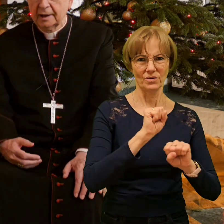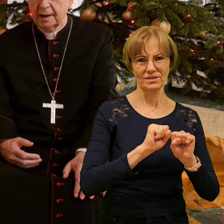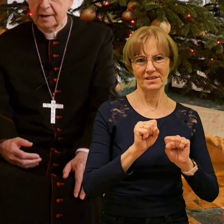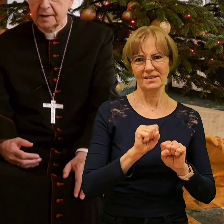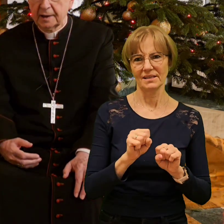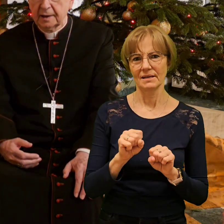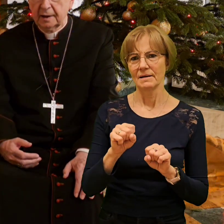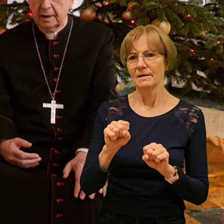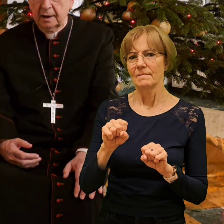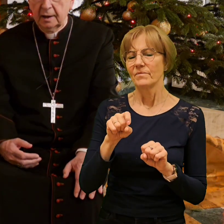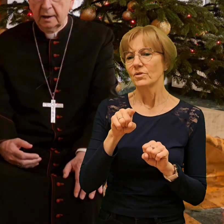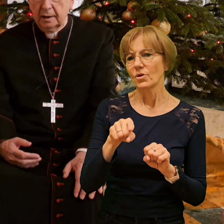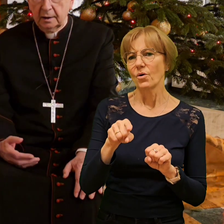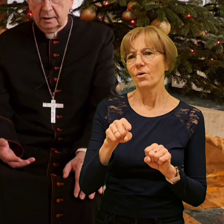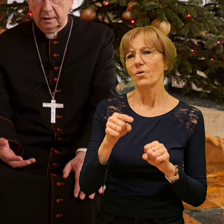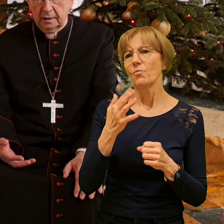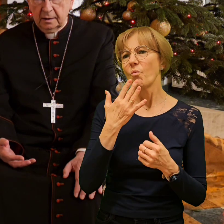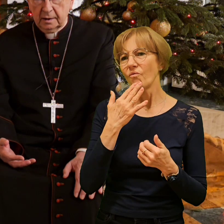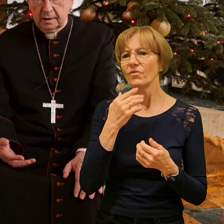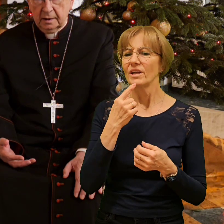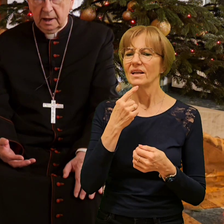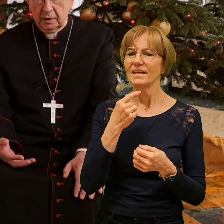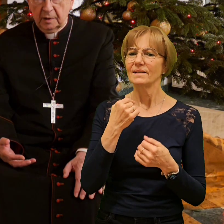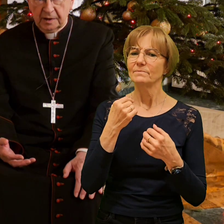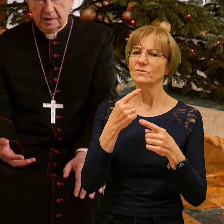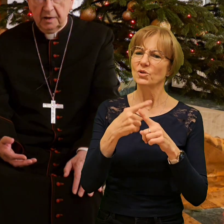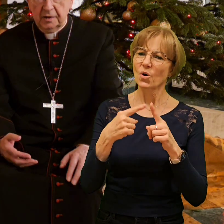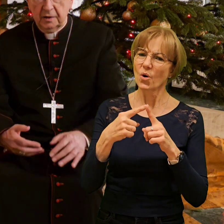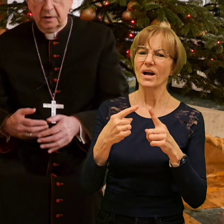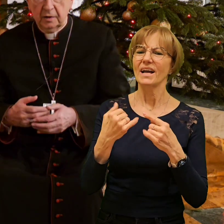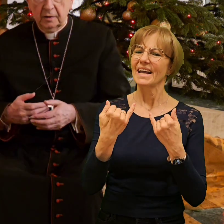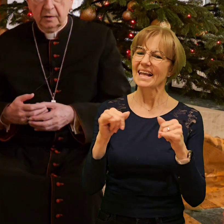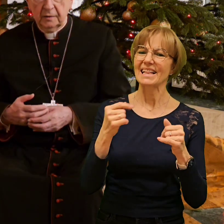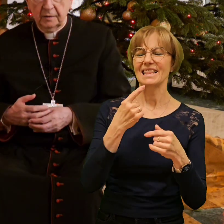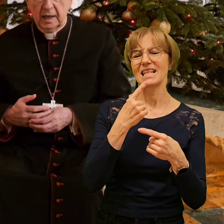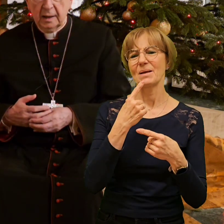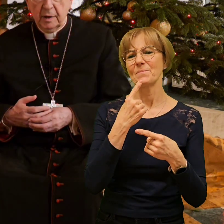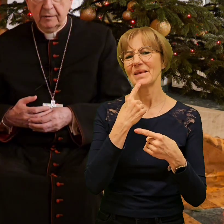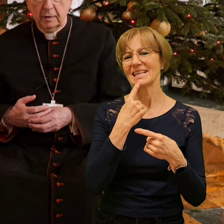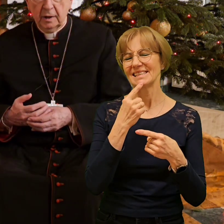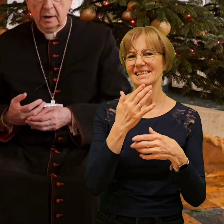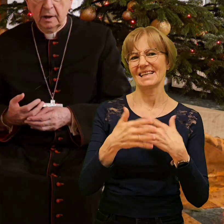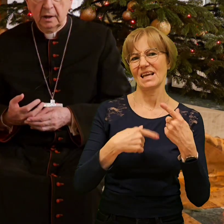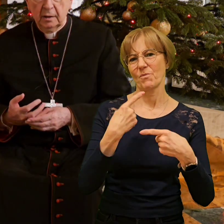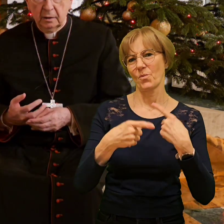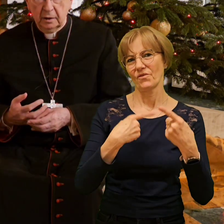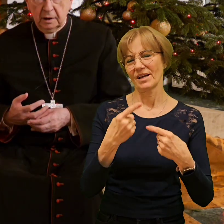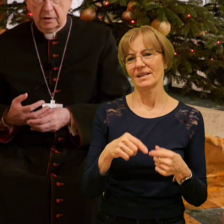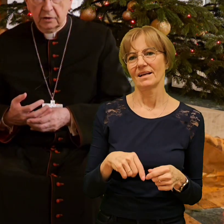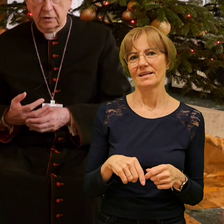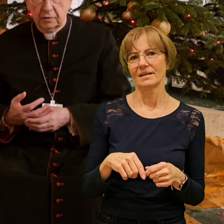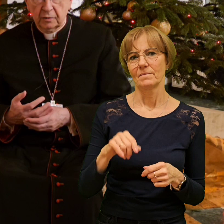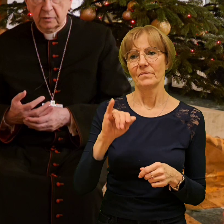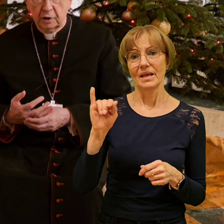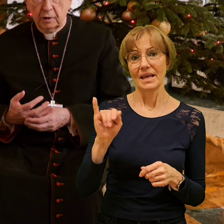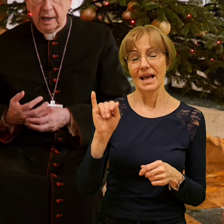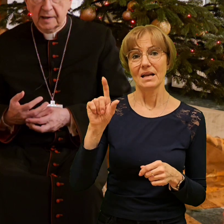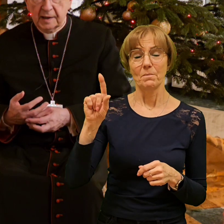język. Natomiast gdy idzie o Jana Pawła, to też przy okazji